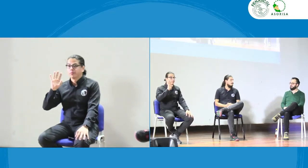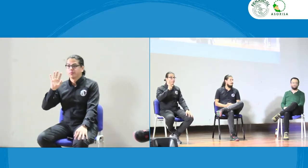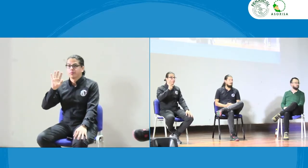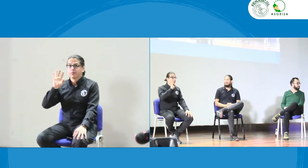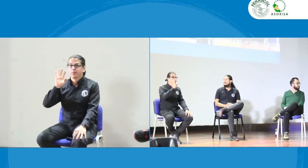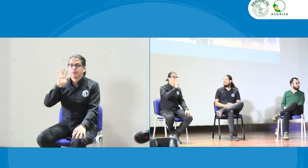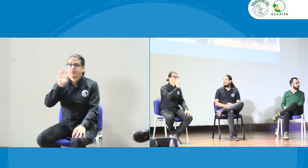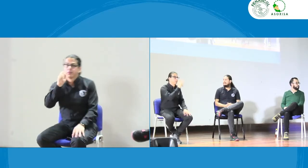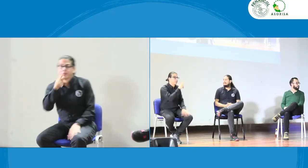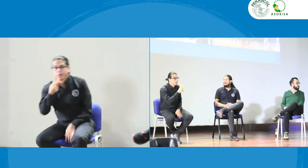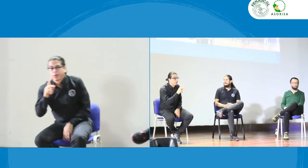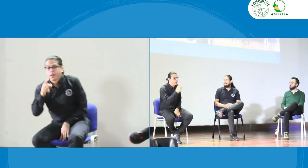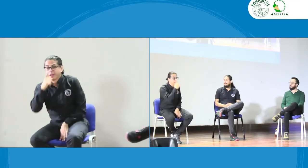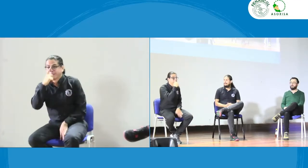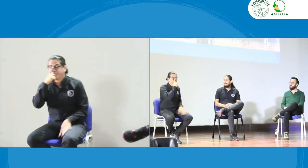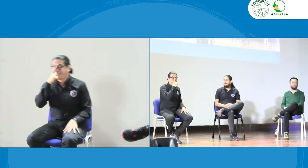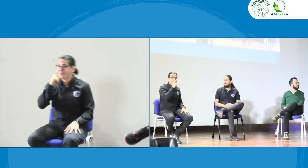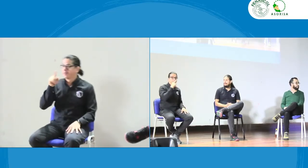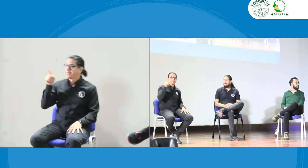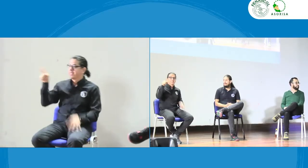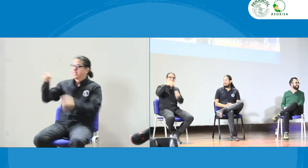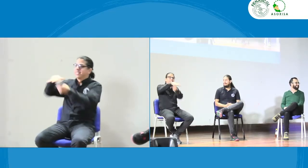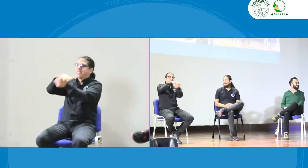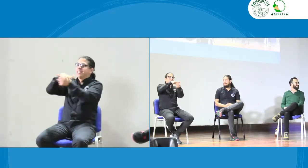¿ya puedo responder? ok